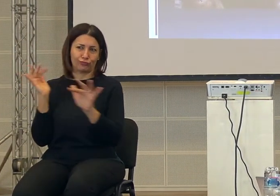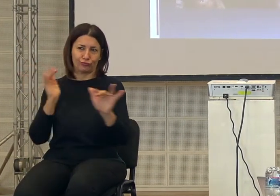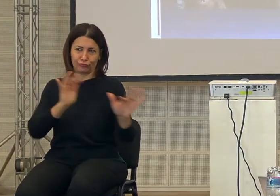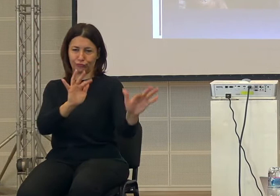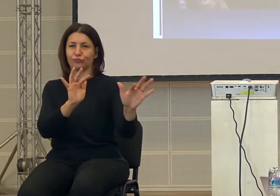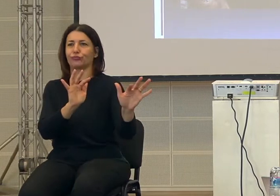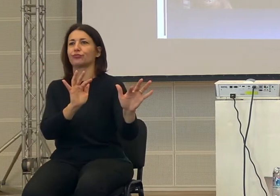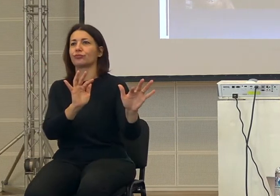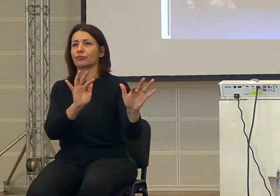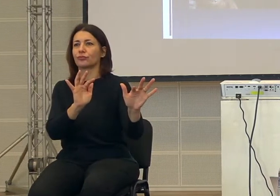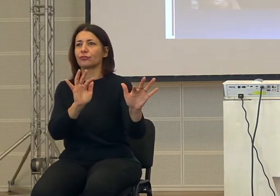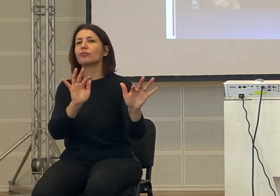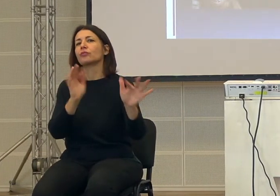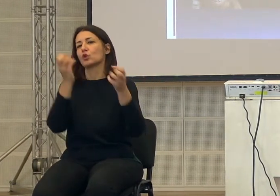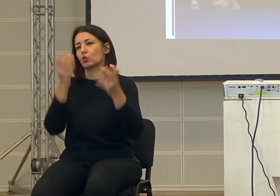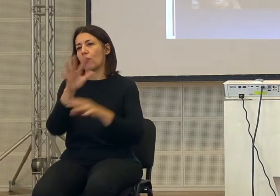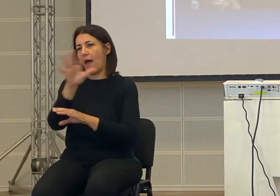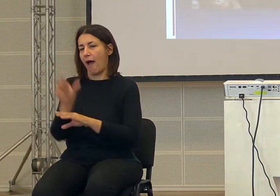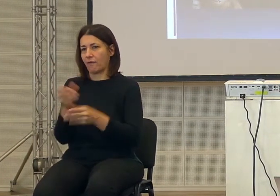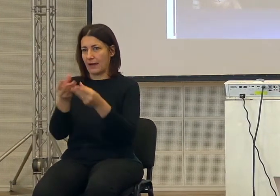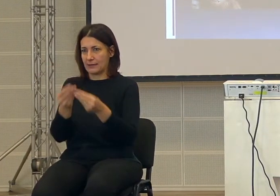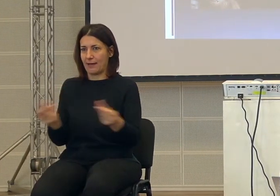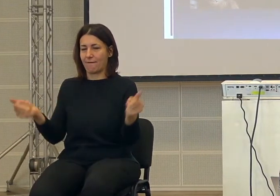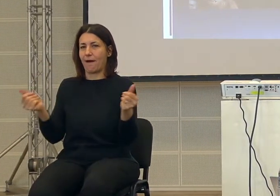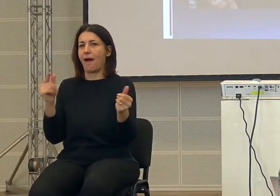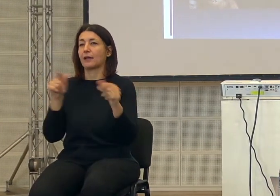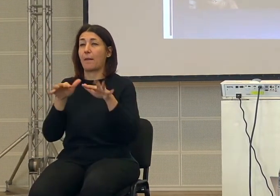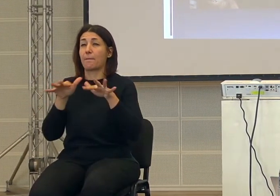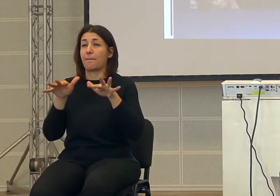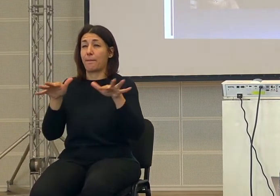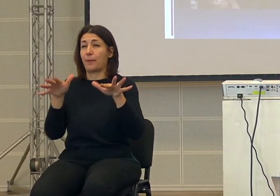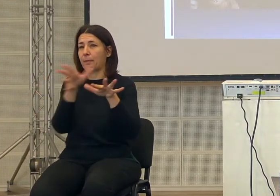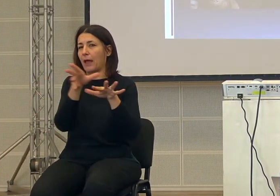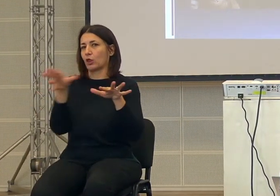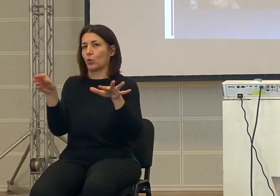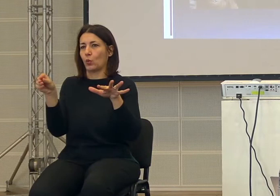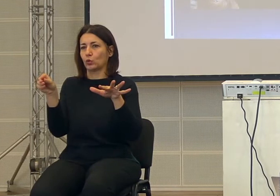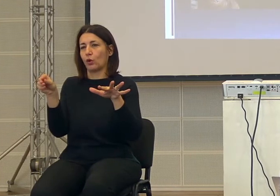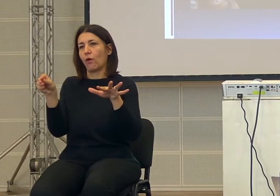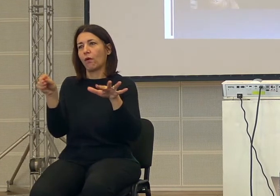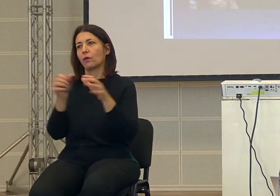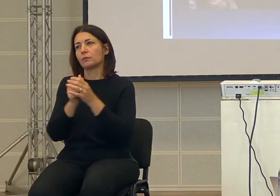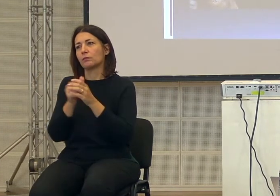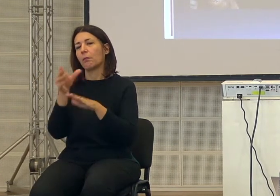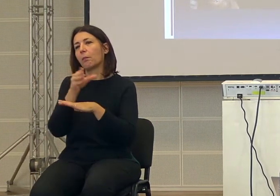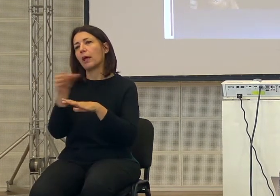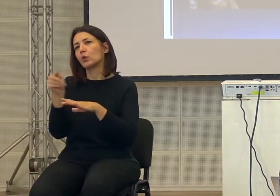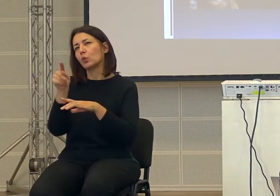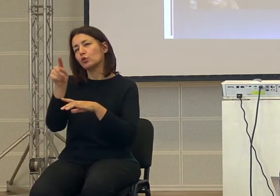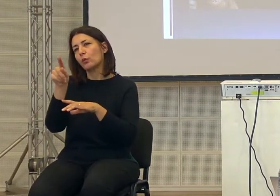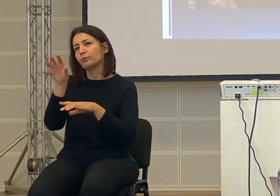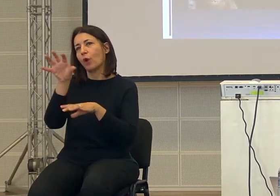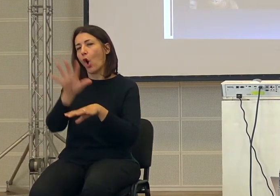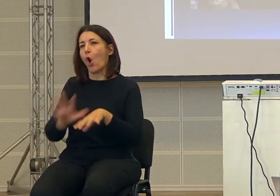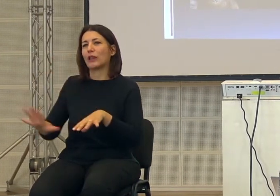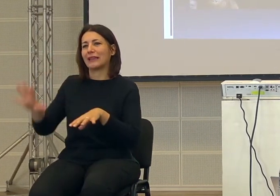accaduto nella savana africana e si espande per tutto il pianeta, per tutto il continente